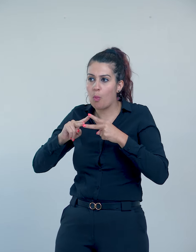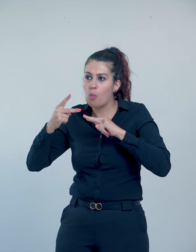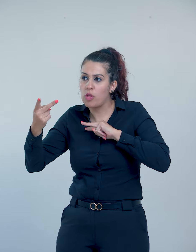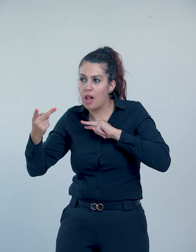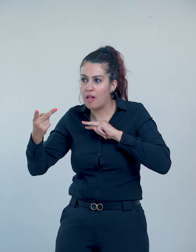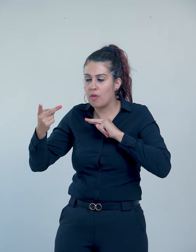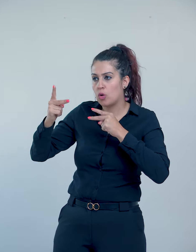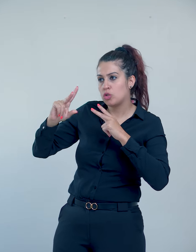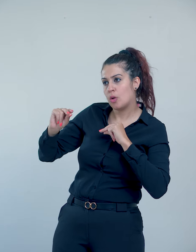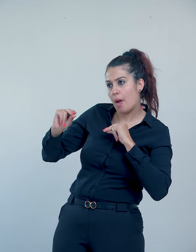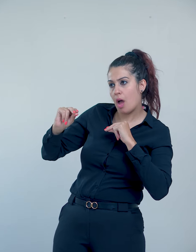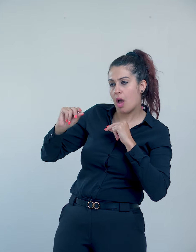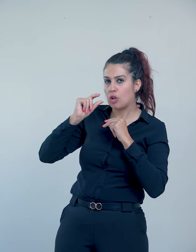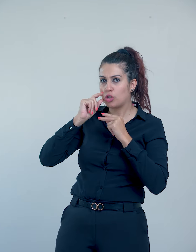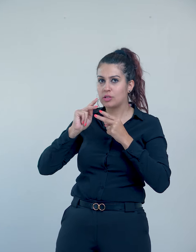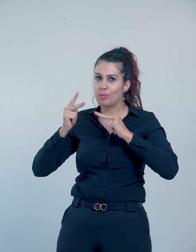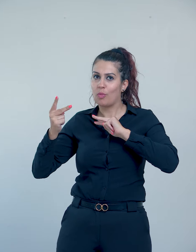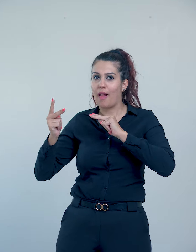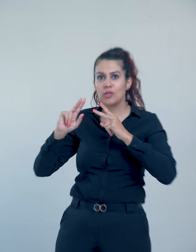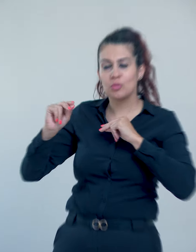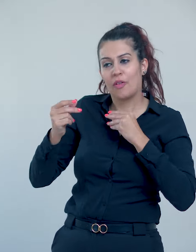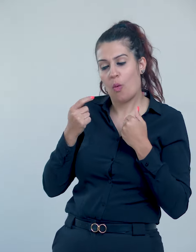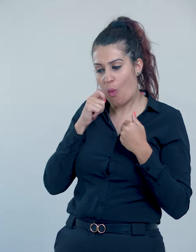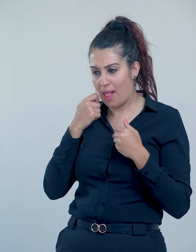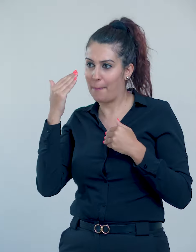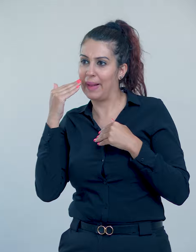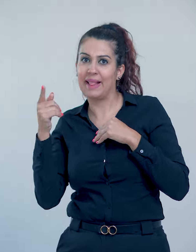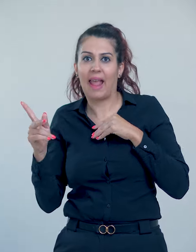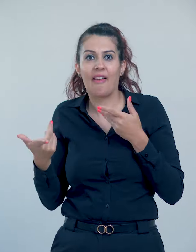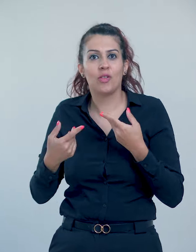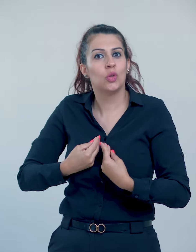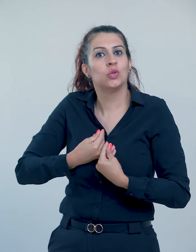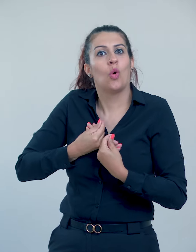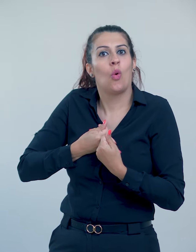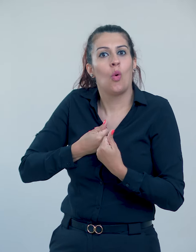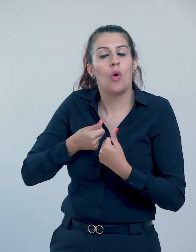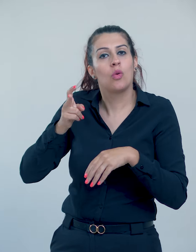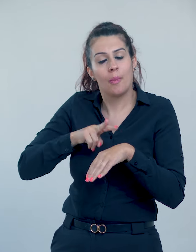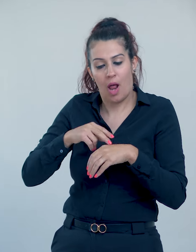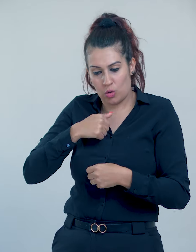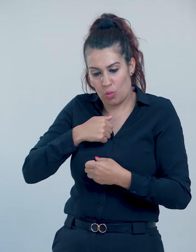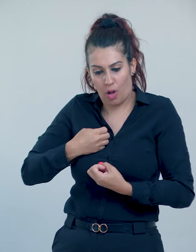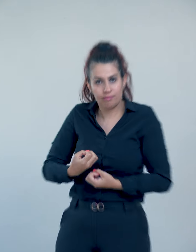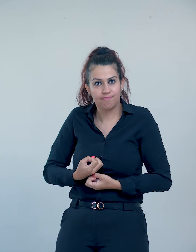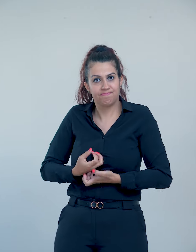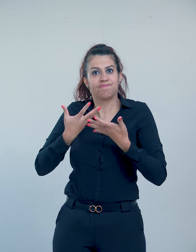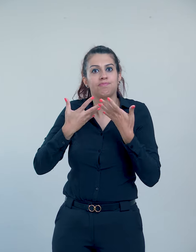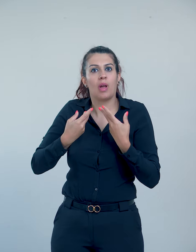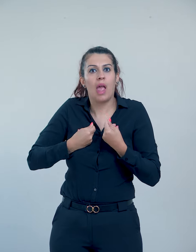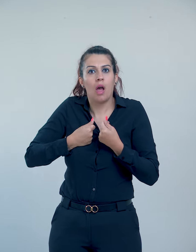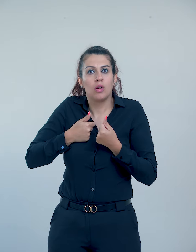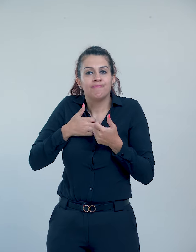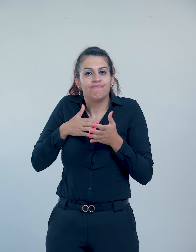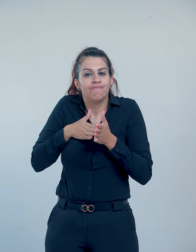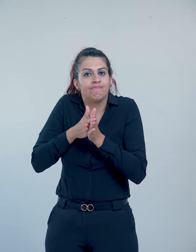مع الطرف الآخر كما تتفجر الطاقة الجنسية مع البلوغ وبدأ مرحلة